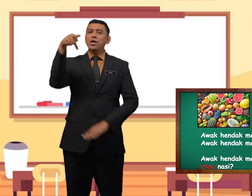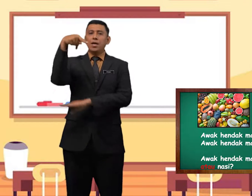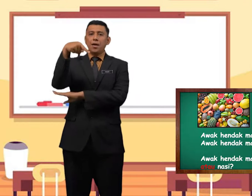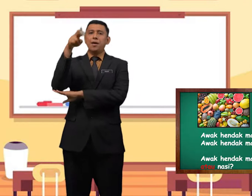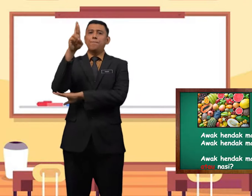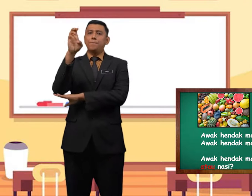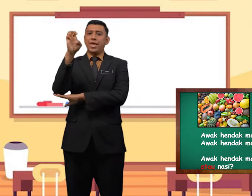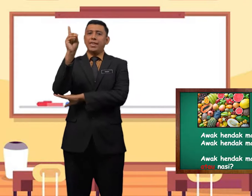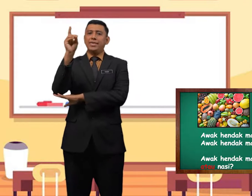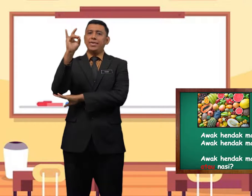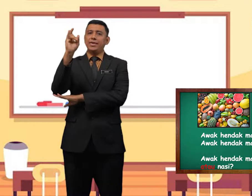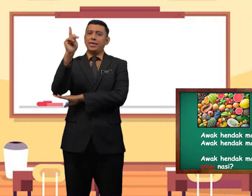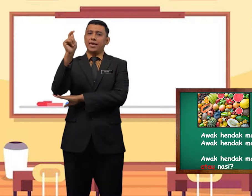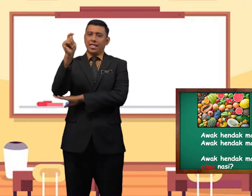predikat.